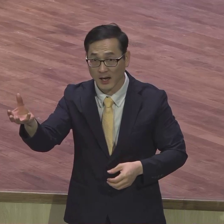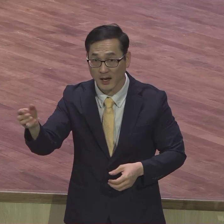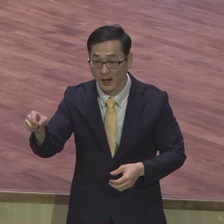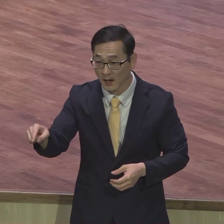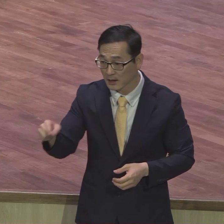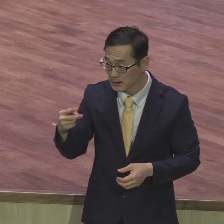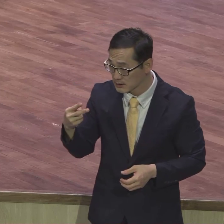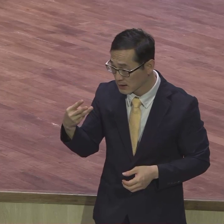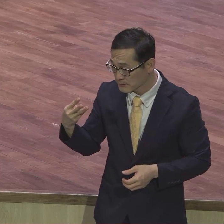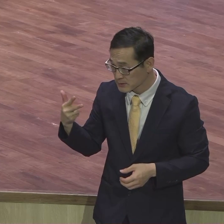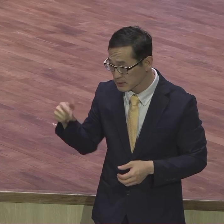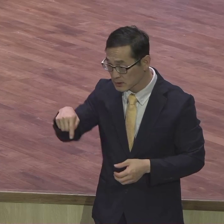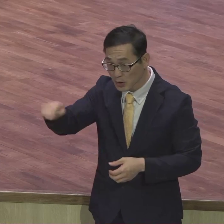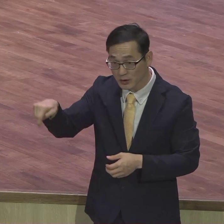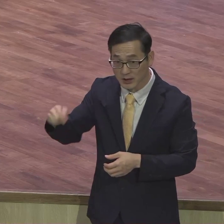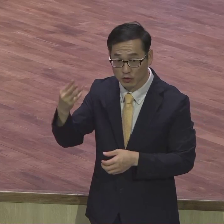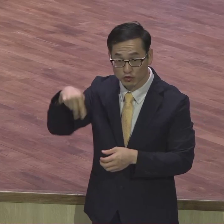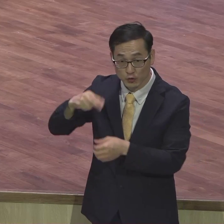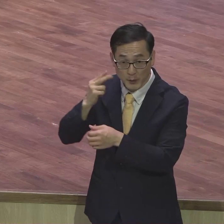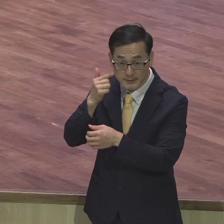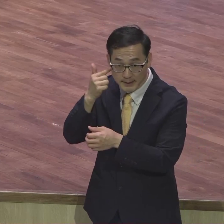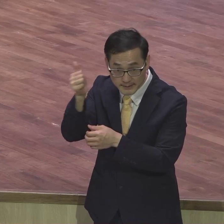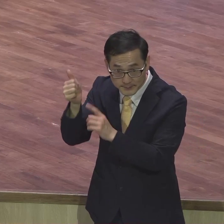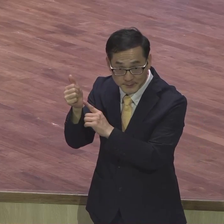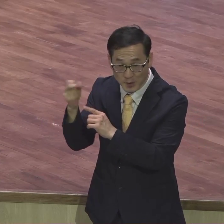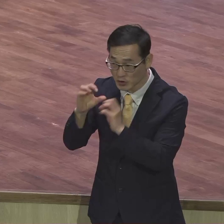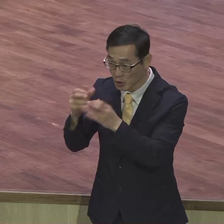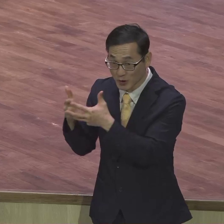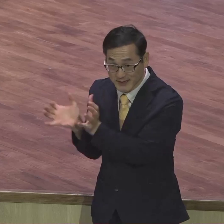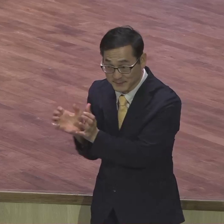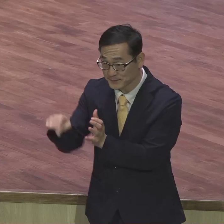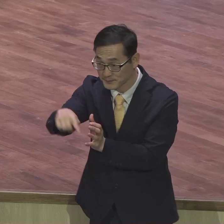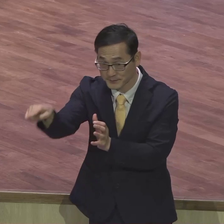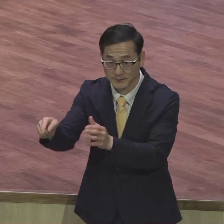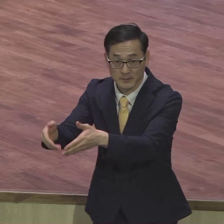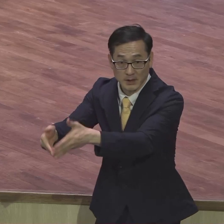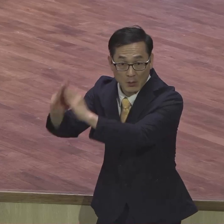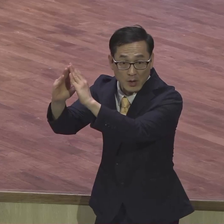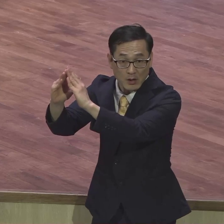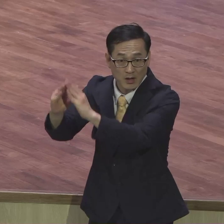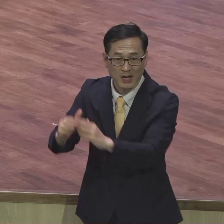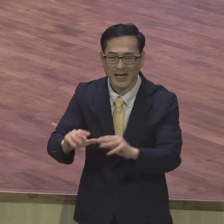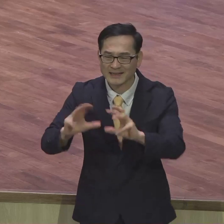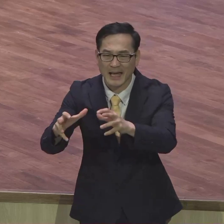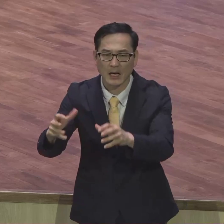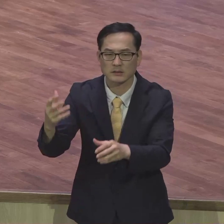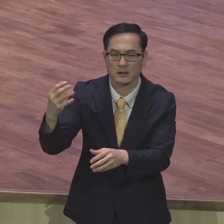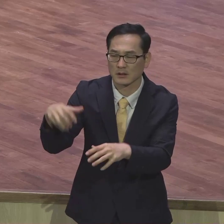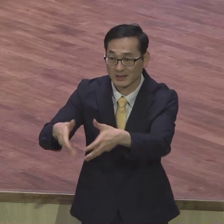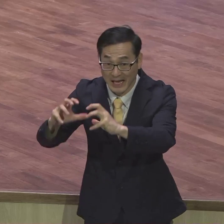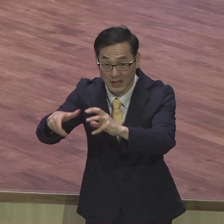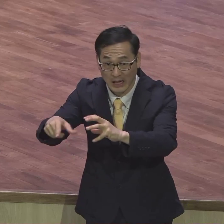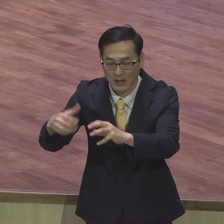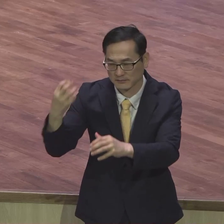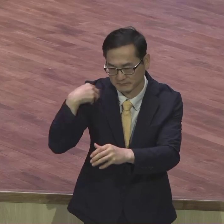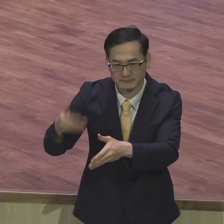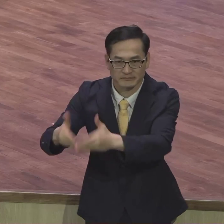윤 목사님과 이 전도팀들이 이렇게 할 수 있냐 그것도 200명이 한국에서 갔단 말이에요 대단히 놀라더라고요 아니